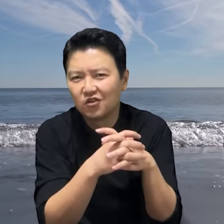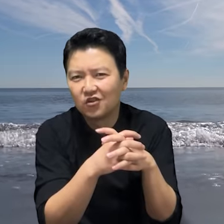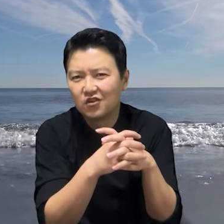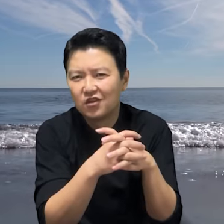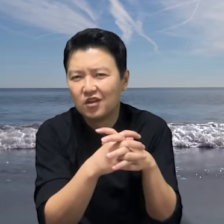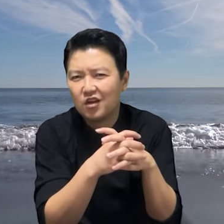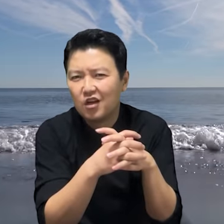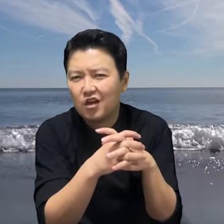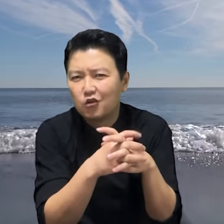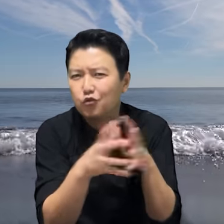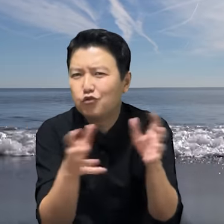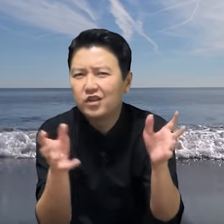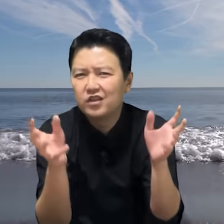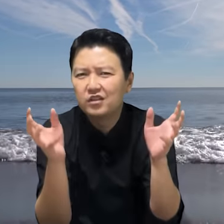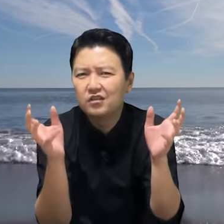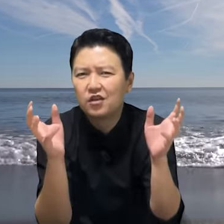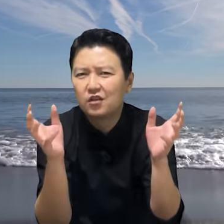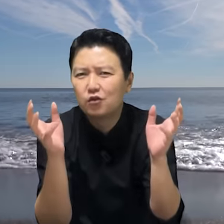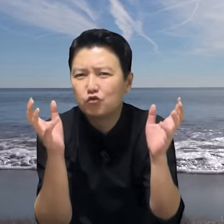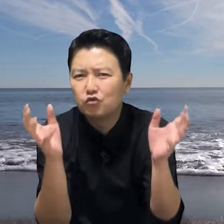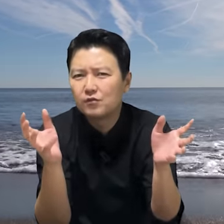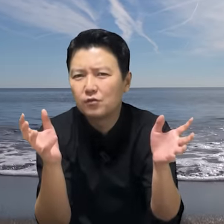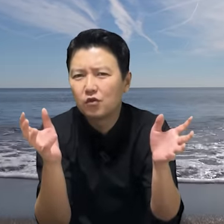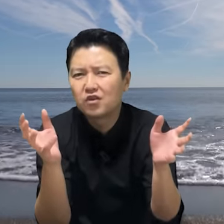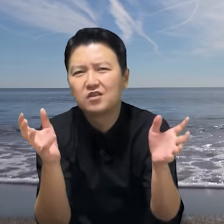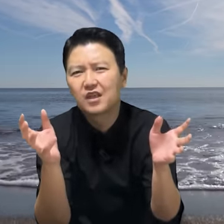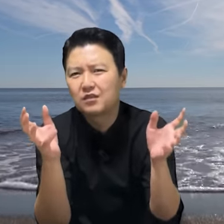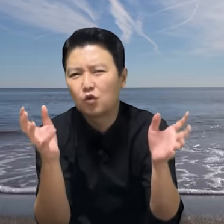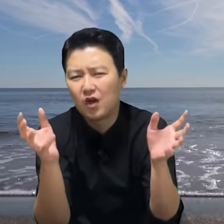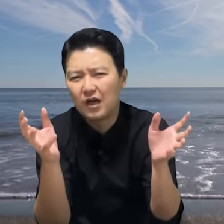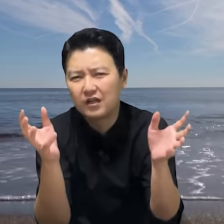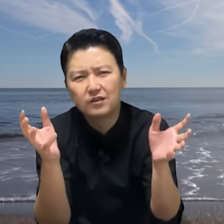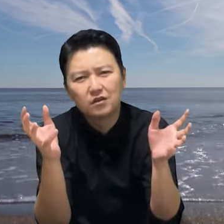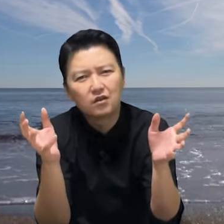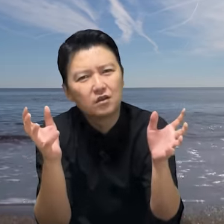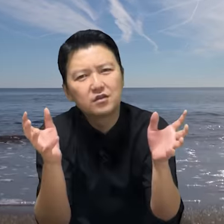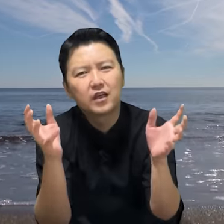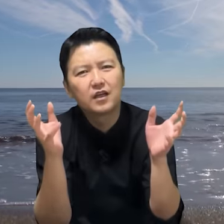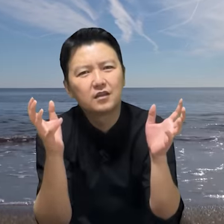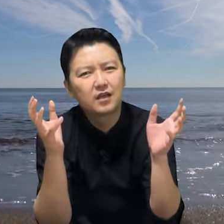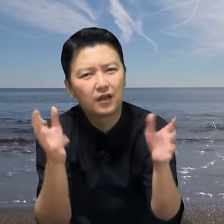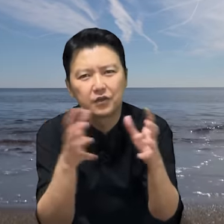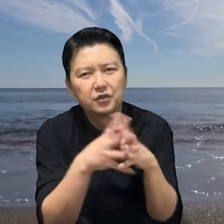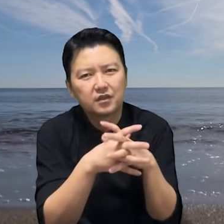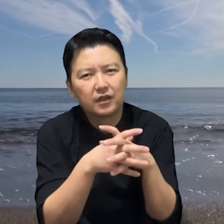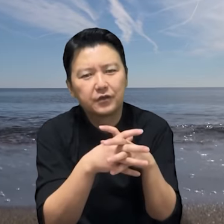룰린이 그 더러운 웃음을 보고 경찰은 과연 어떤 생각을 하게 되었을까요?